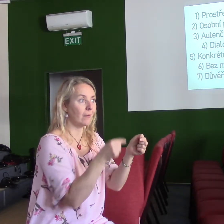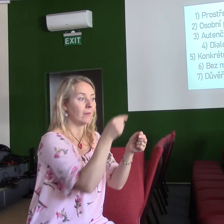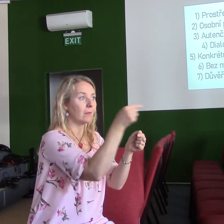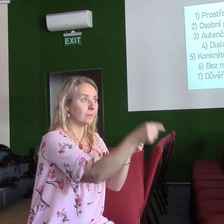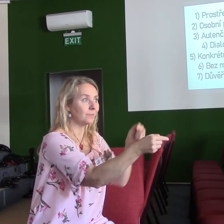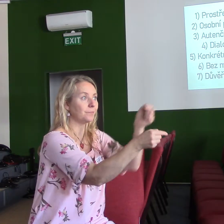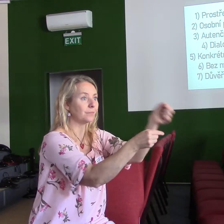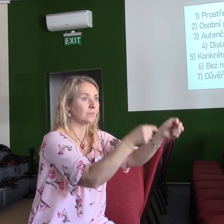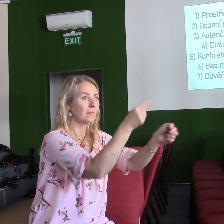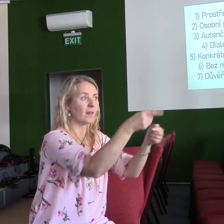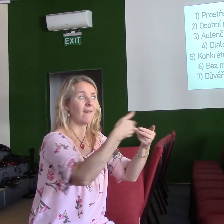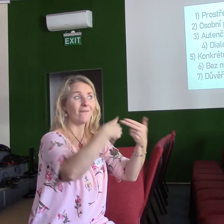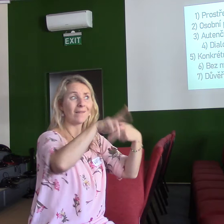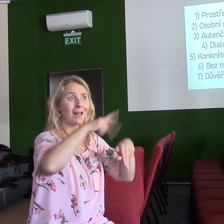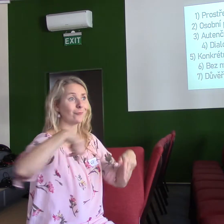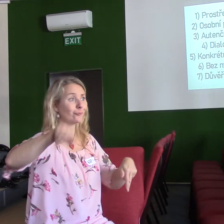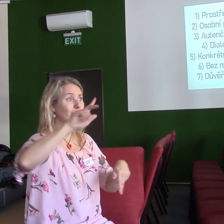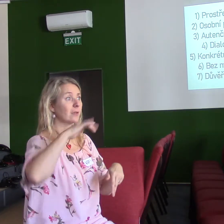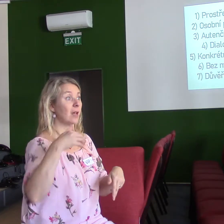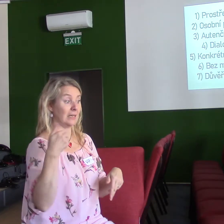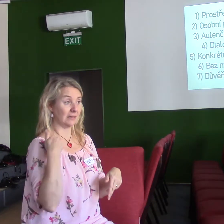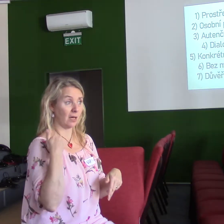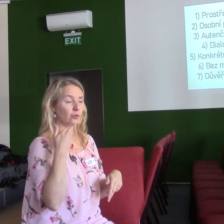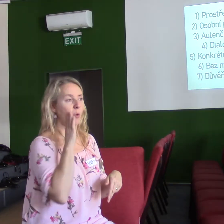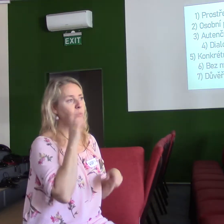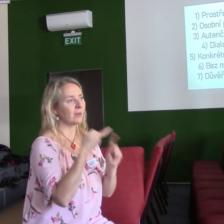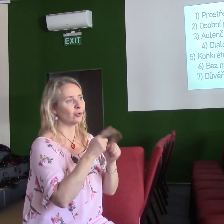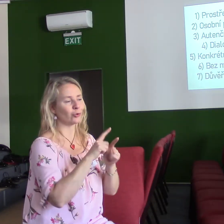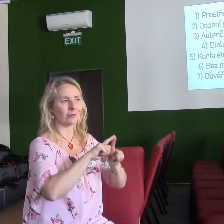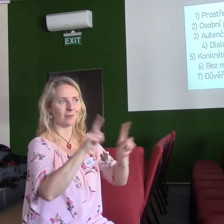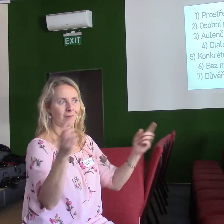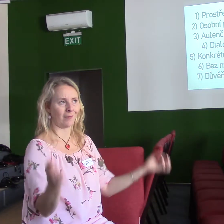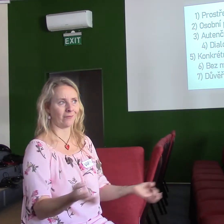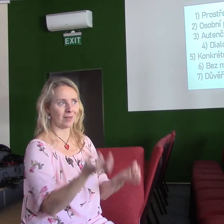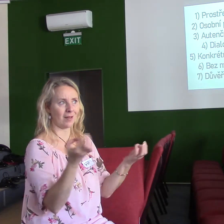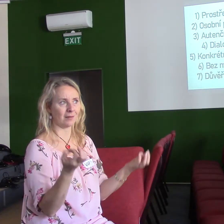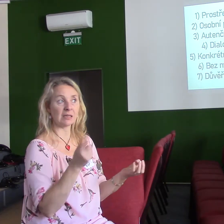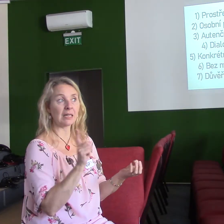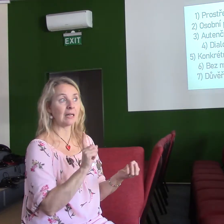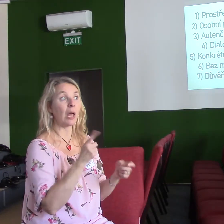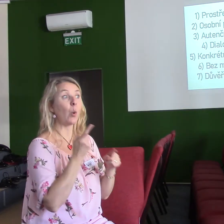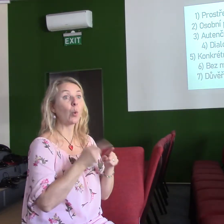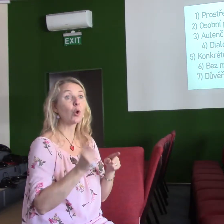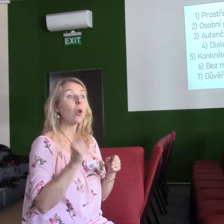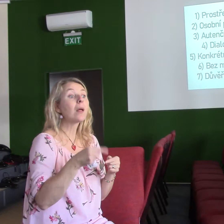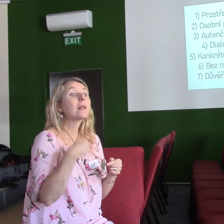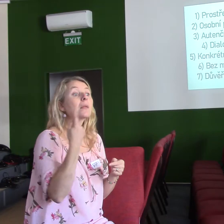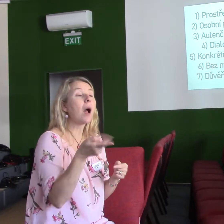většiny z nás ne. Že už budeme řešit jiné věci, jiné úkoly. Kdo tady bude potom?